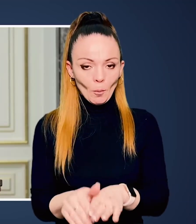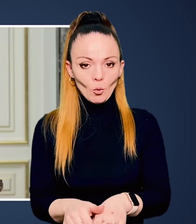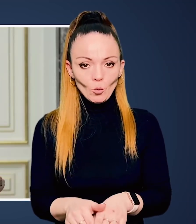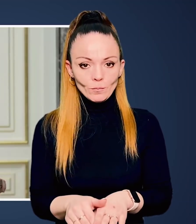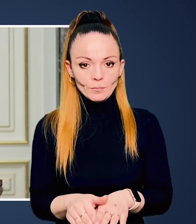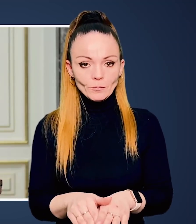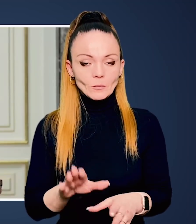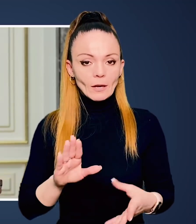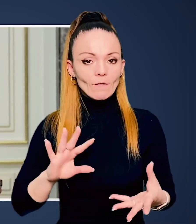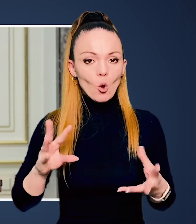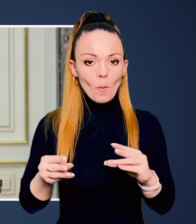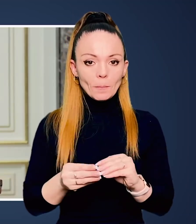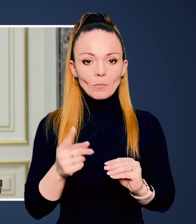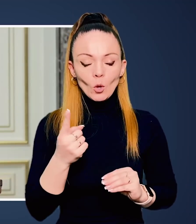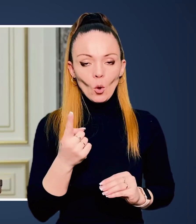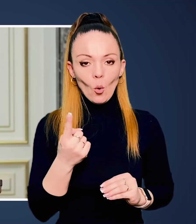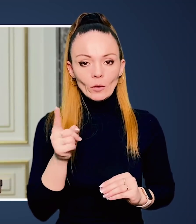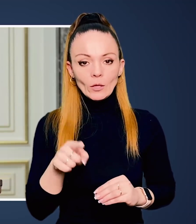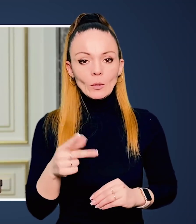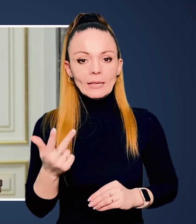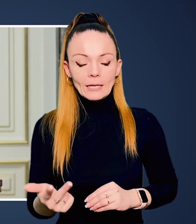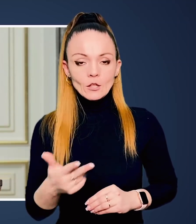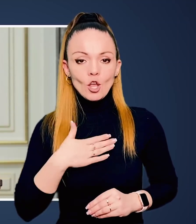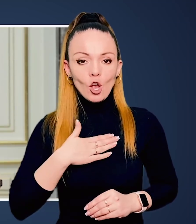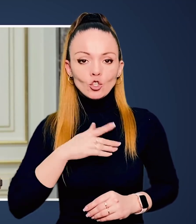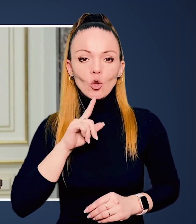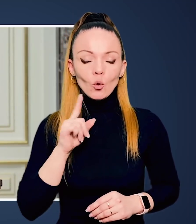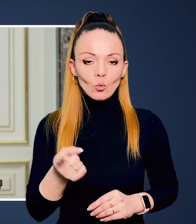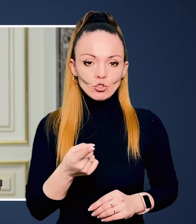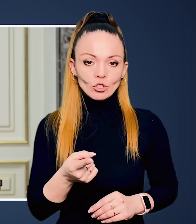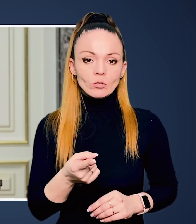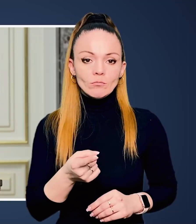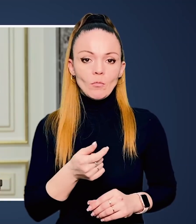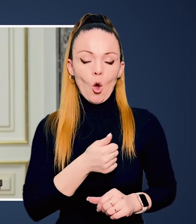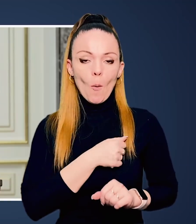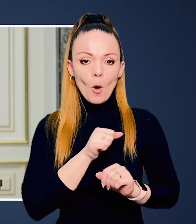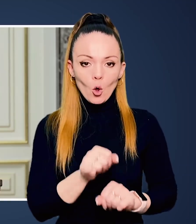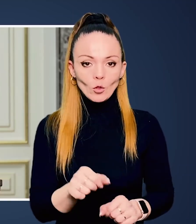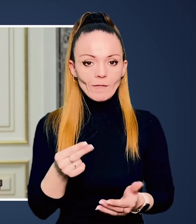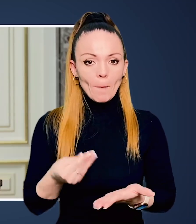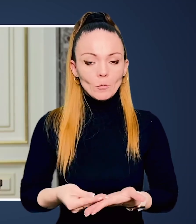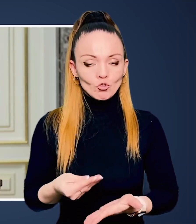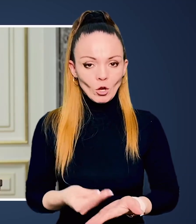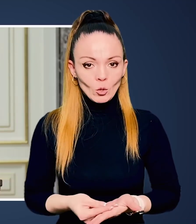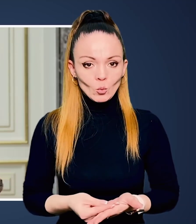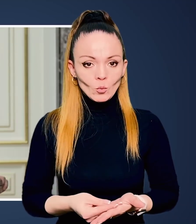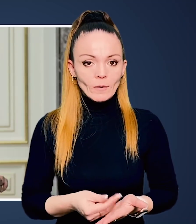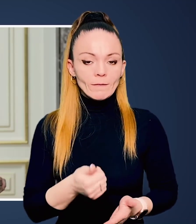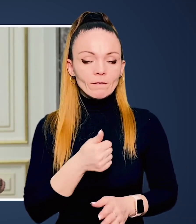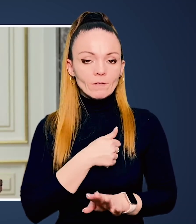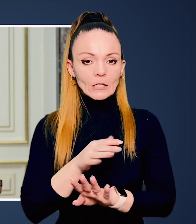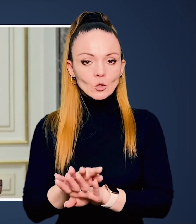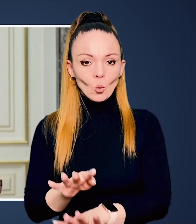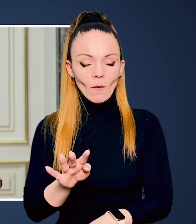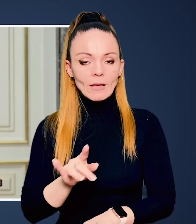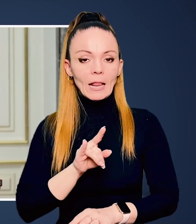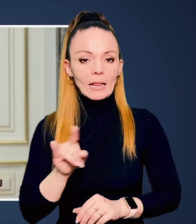Ми вже надали допомогу в обсязі однієї третини нашого річного оборонного бюджету.